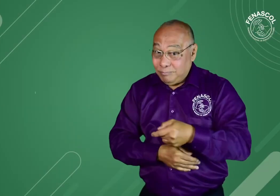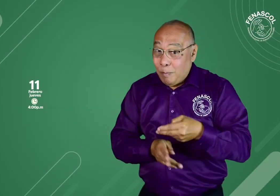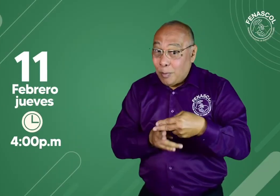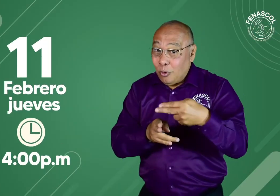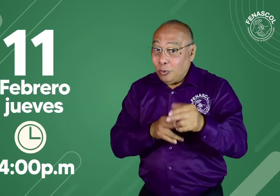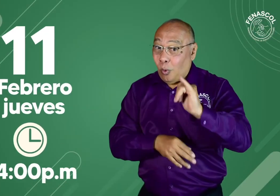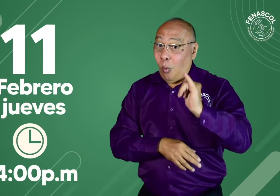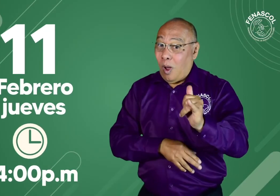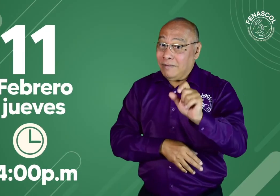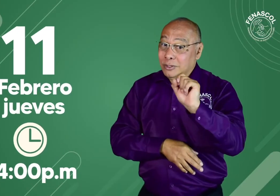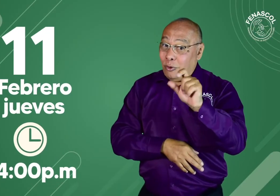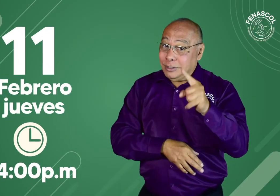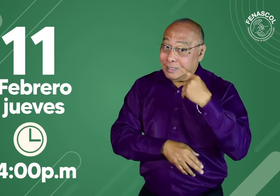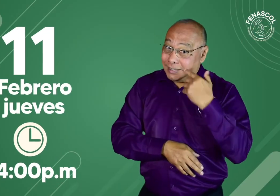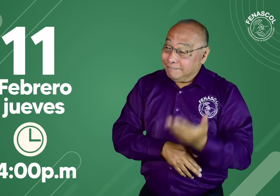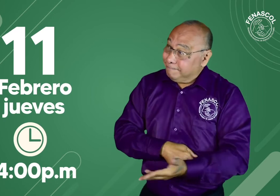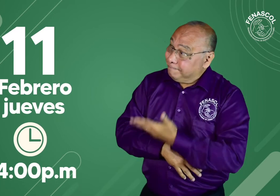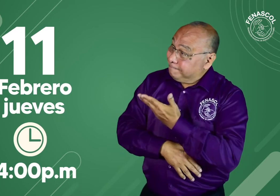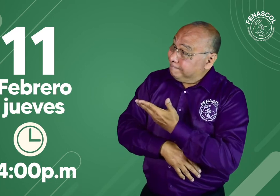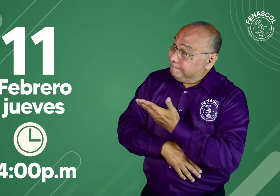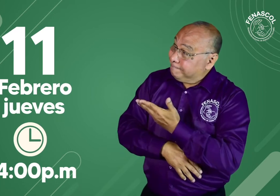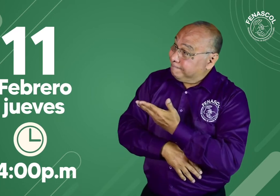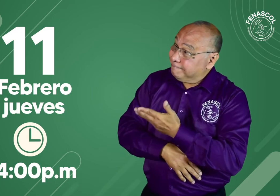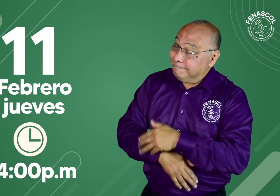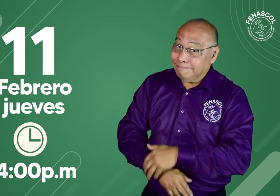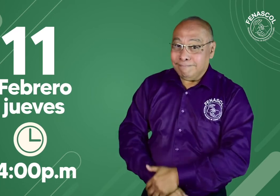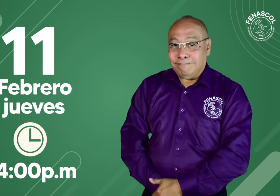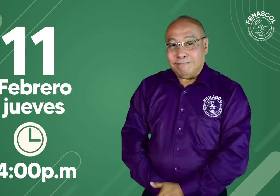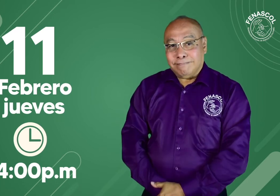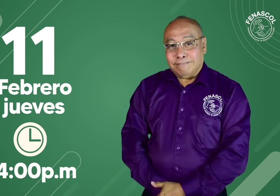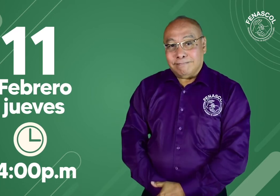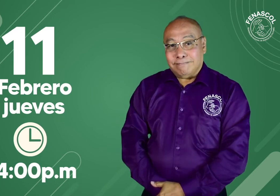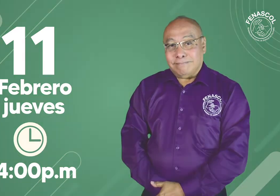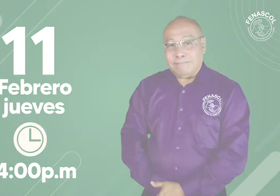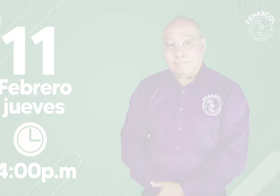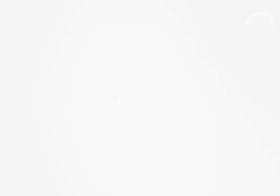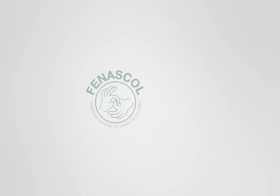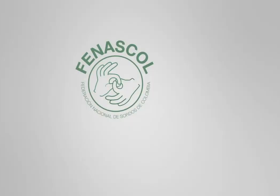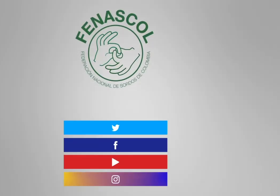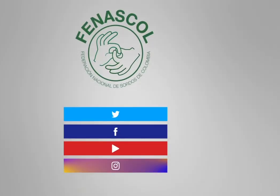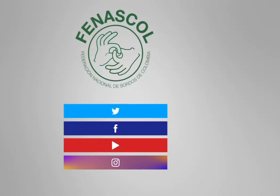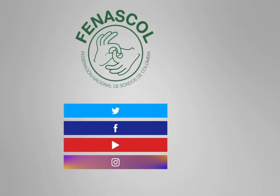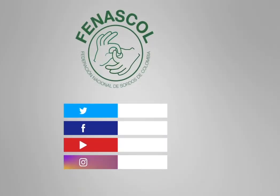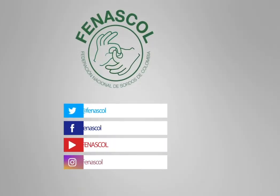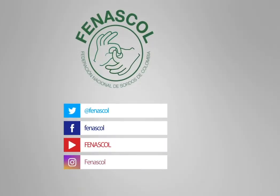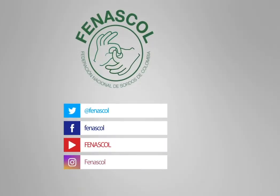Los esperamos. Recuerden, jueves 11 de febrero, 4 de la tarde. Recuerden, jueves 11 de